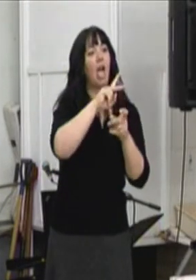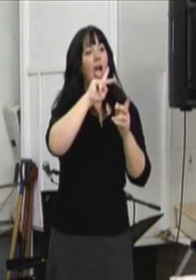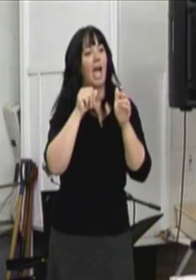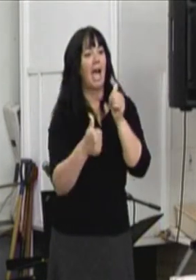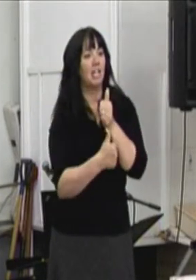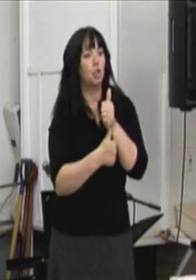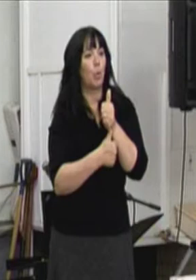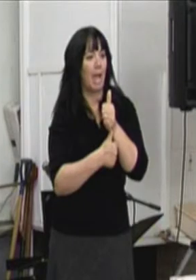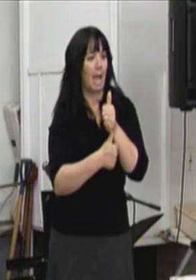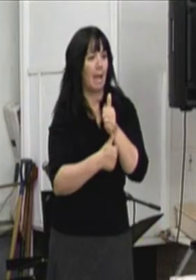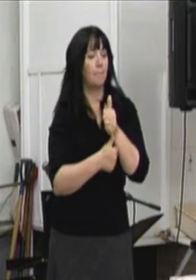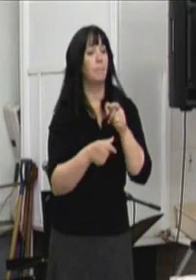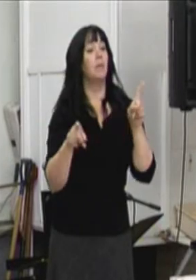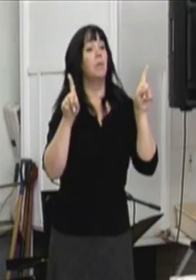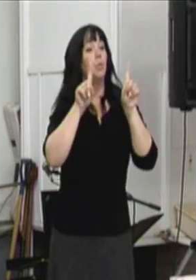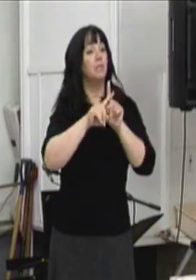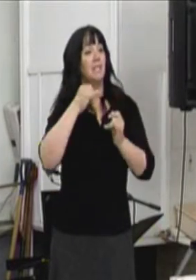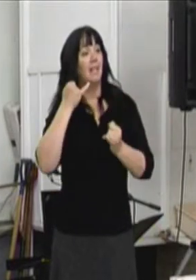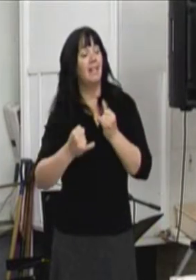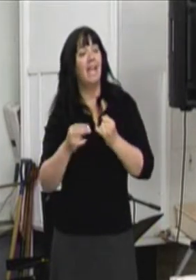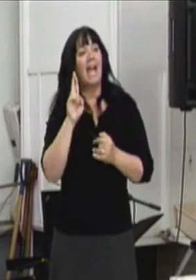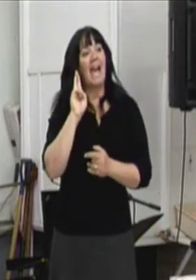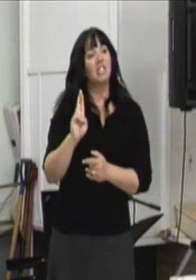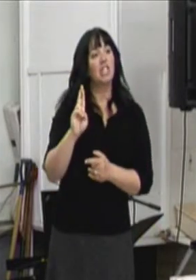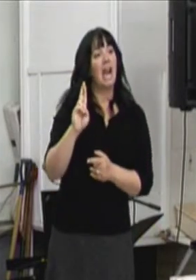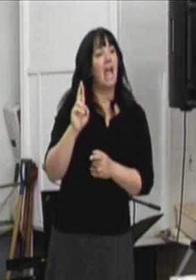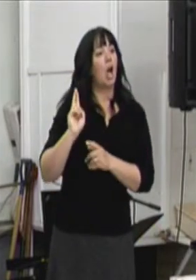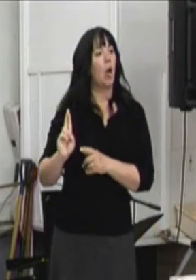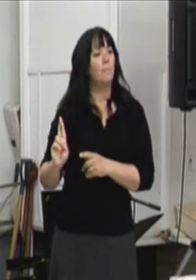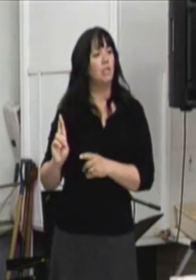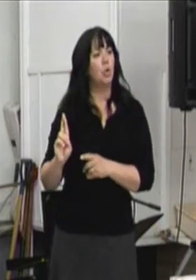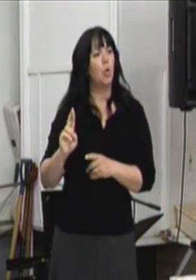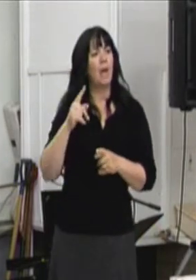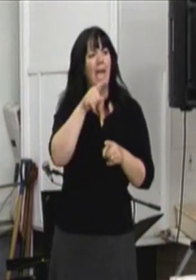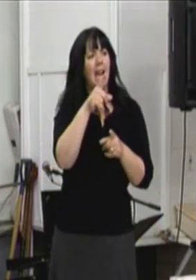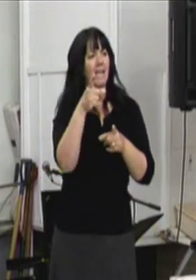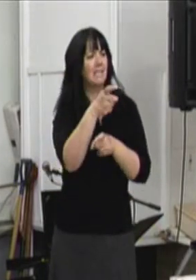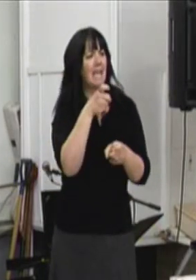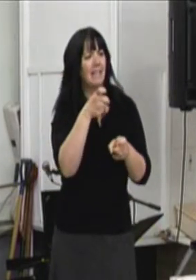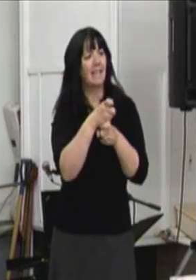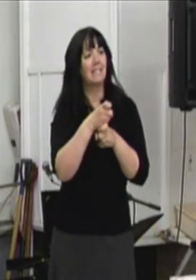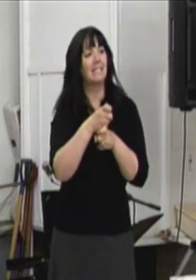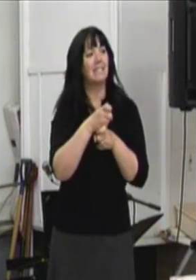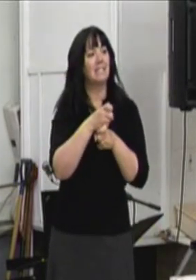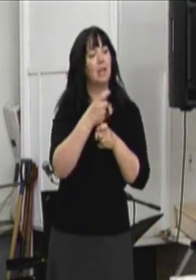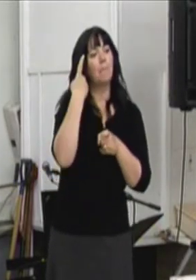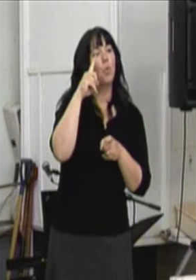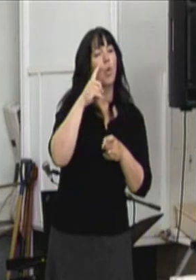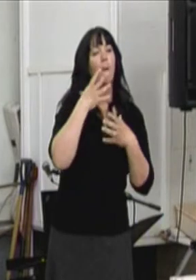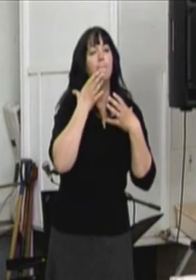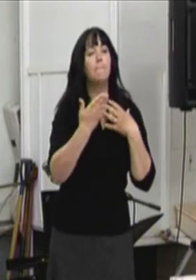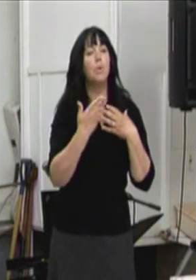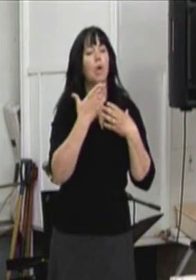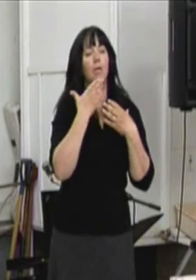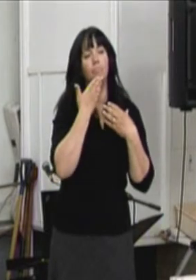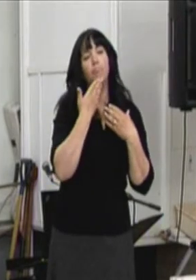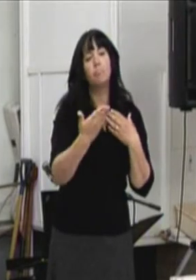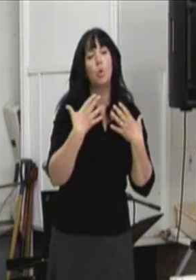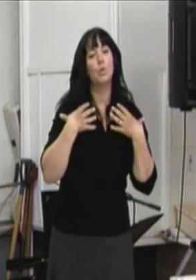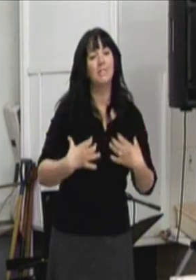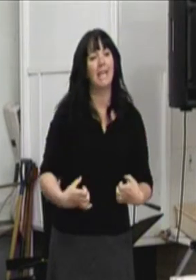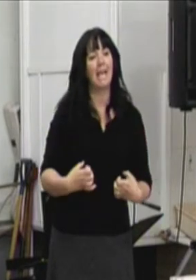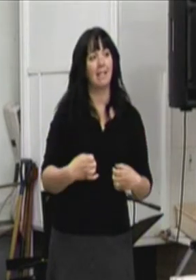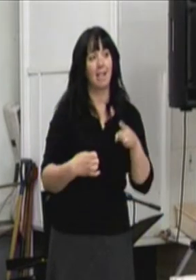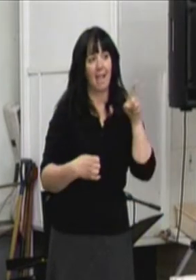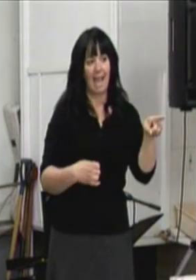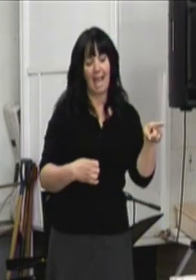je m'adresse personnellement à Rachel Robichaud, directrice du Réseau Musée de la péninsule acadienne, qui a su mêler à bon port